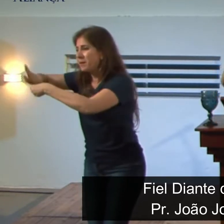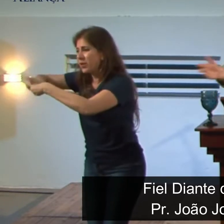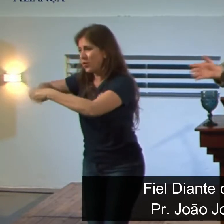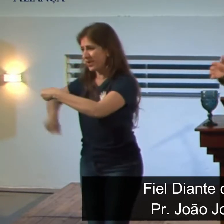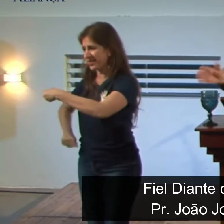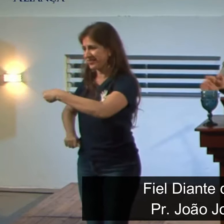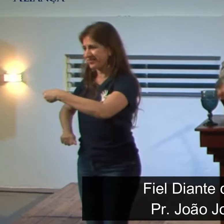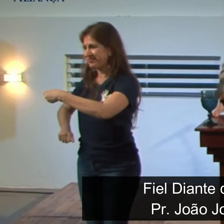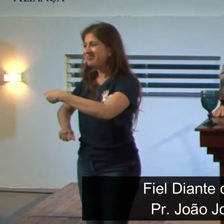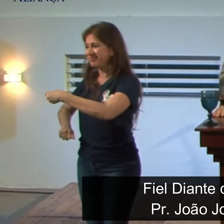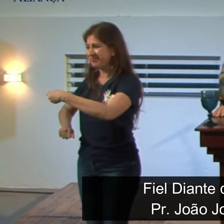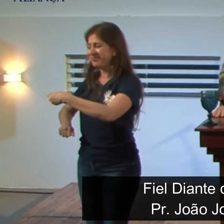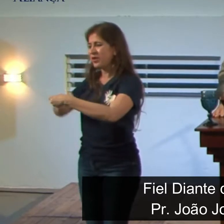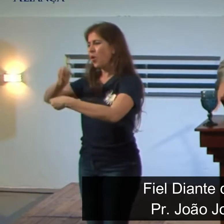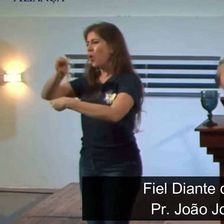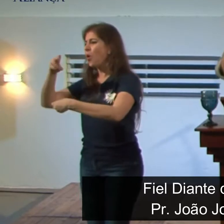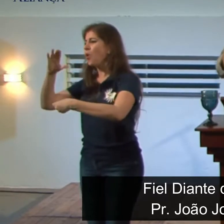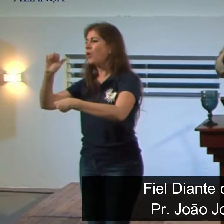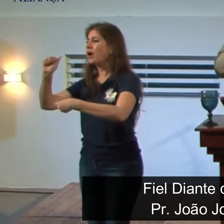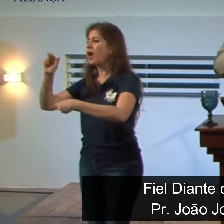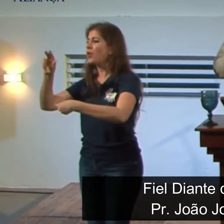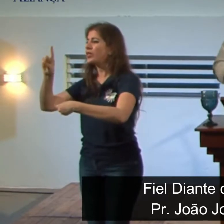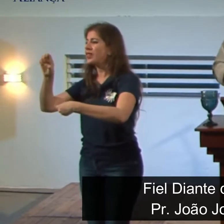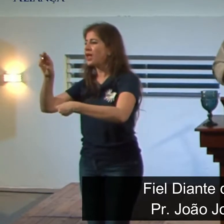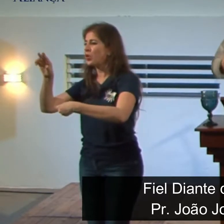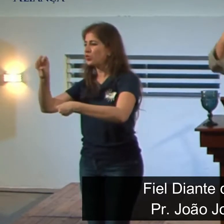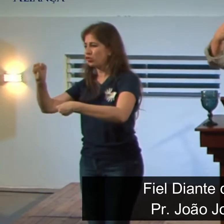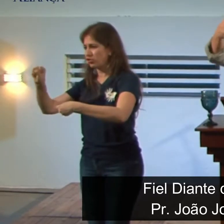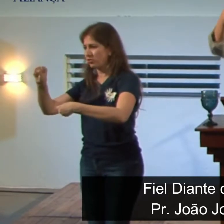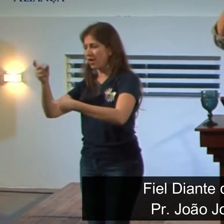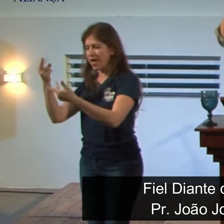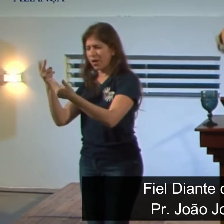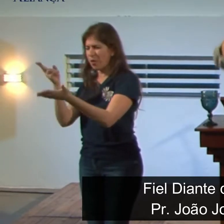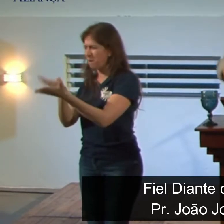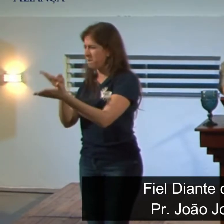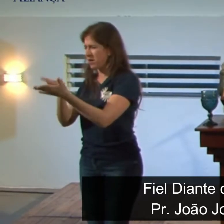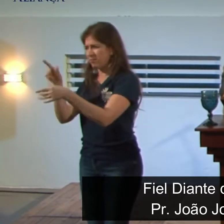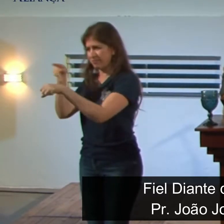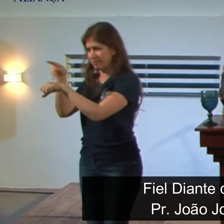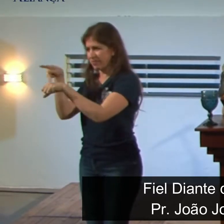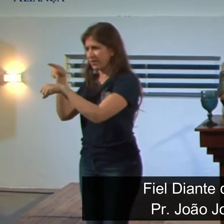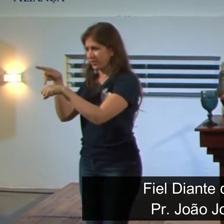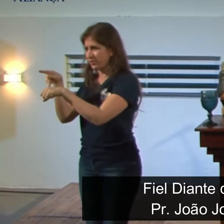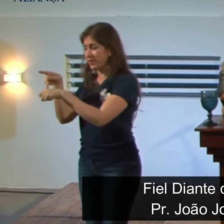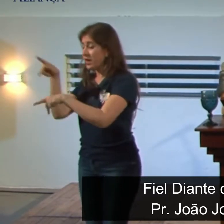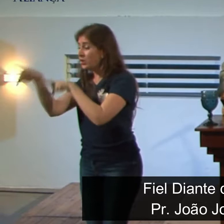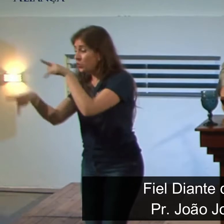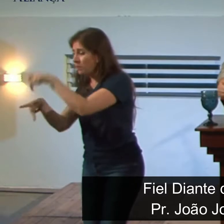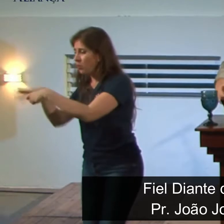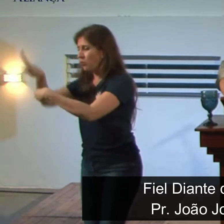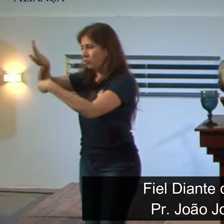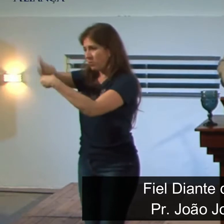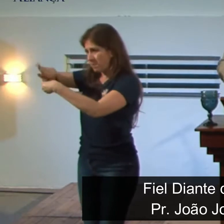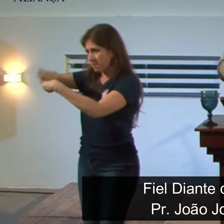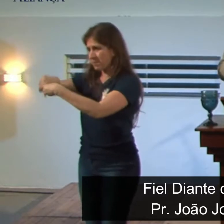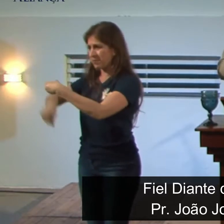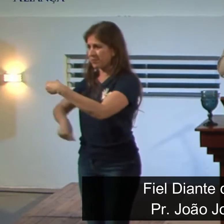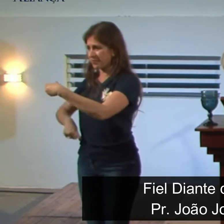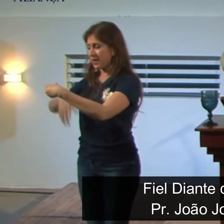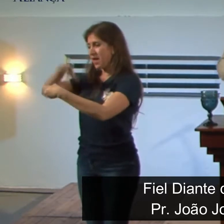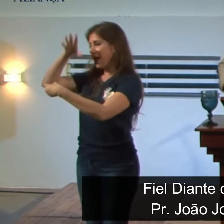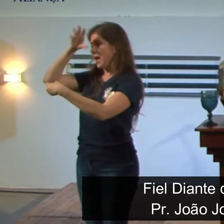caldeus. Babilônios e caldeus, a mesma coisa. Então, eles tinham que aprender a língua e a literatura do povo que tinha